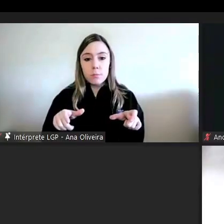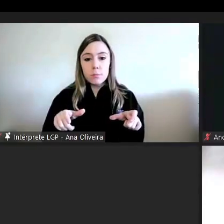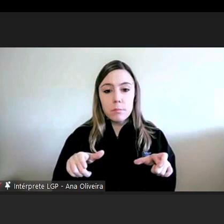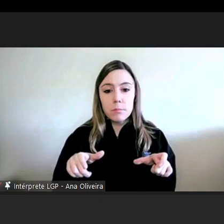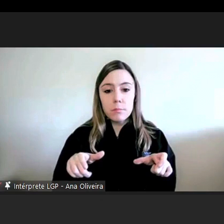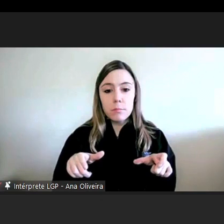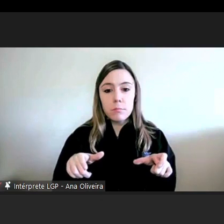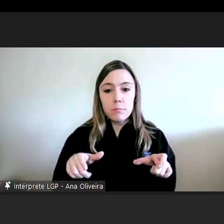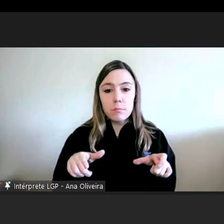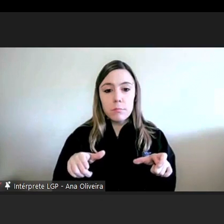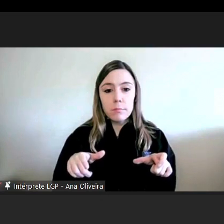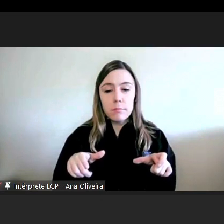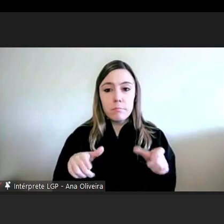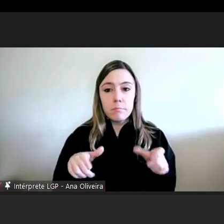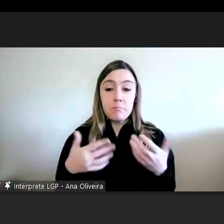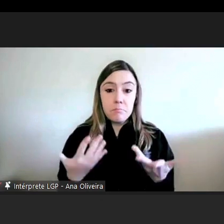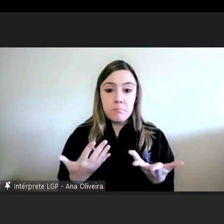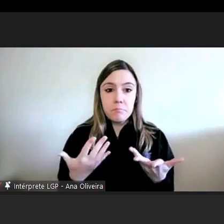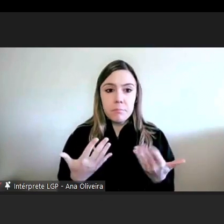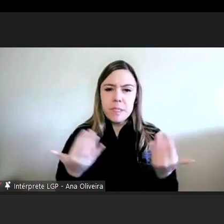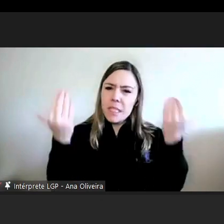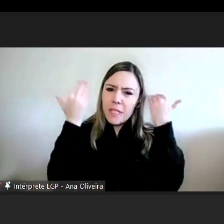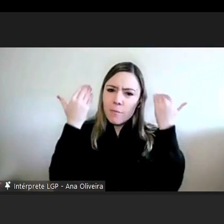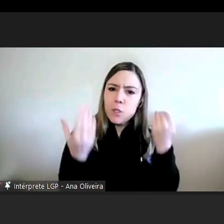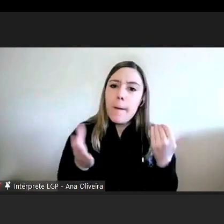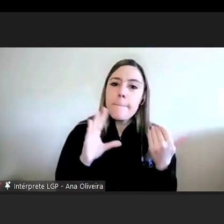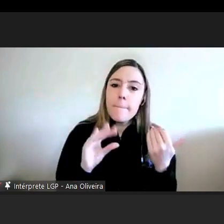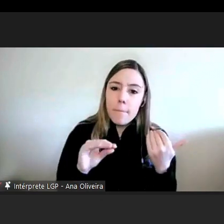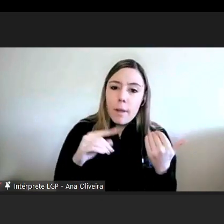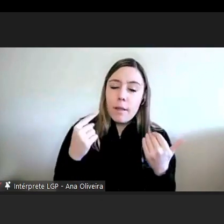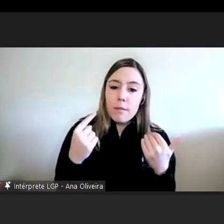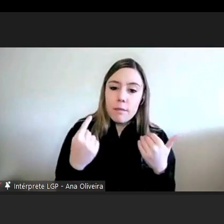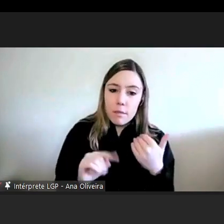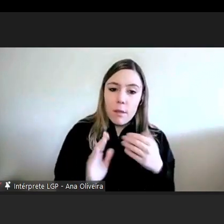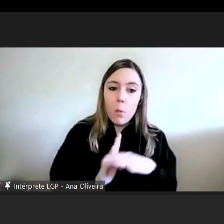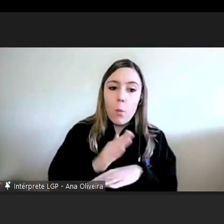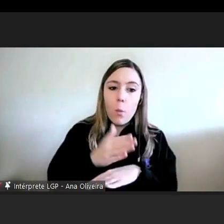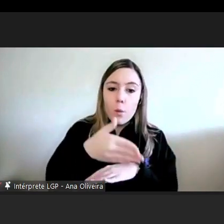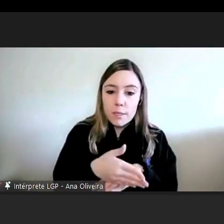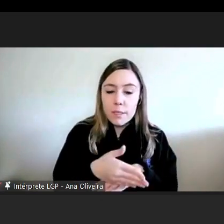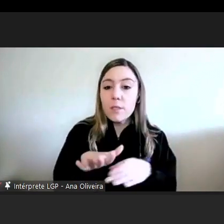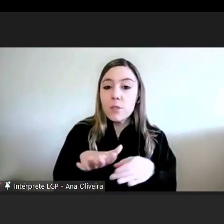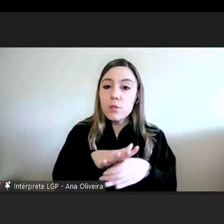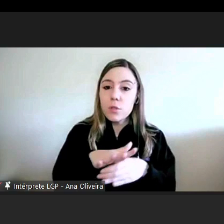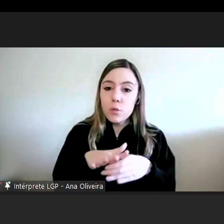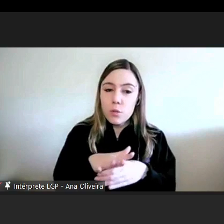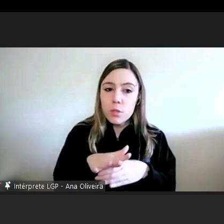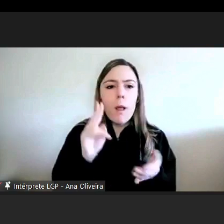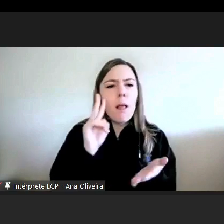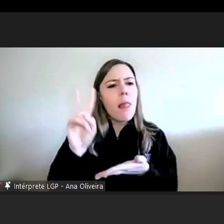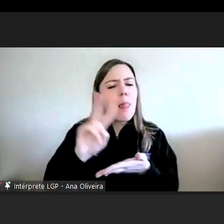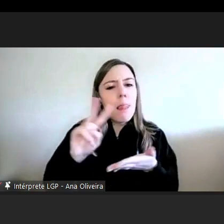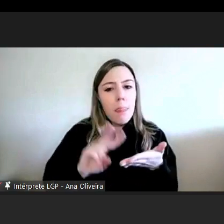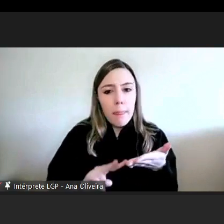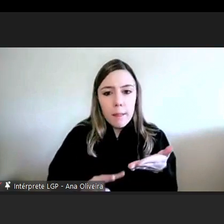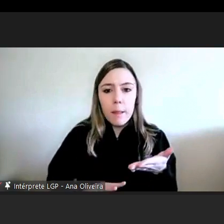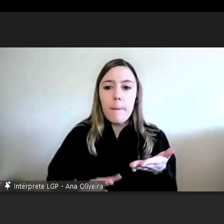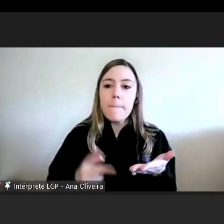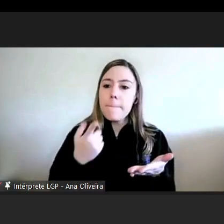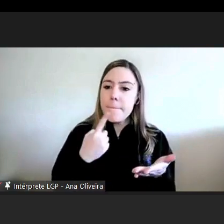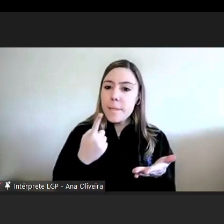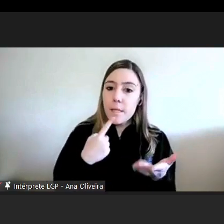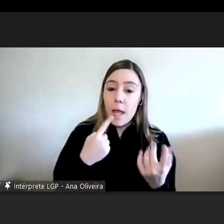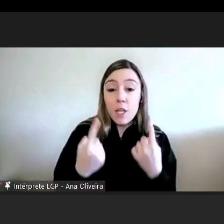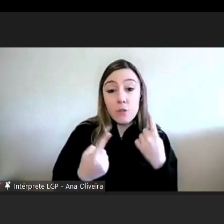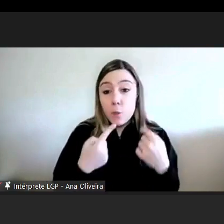são enfim cada vez mais informados e com acesso às questões e leem interpretam nem